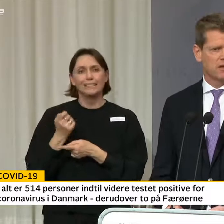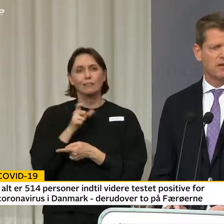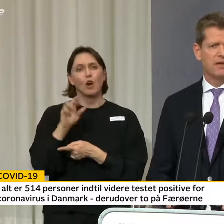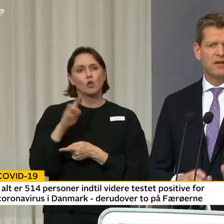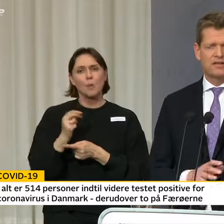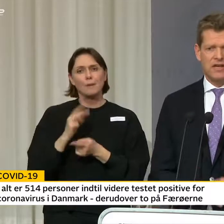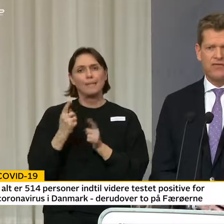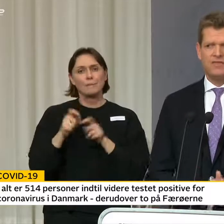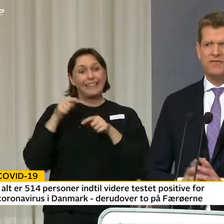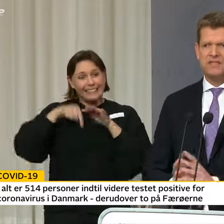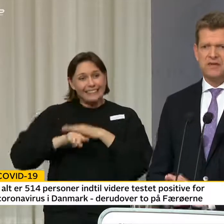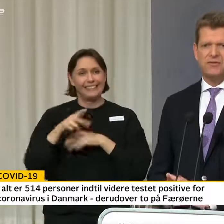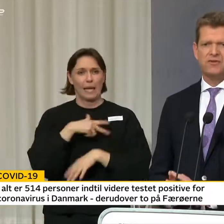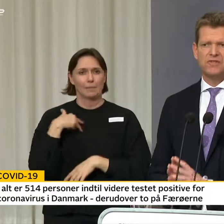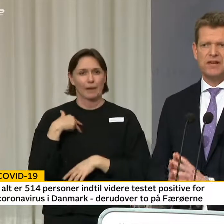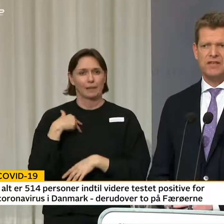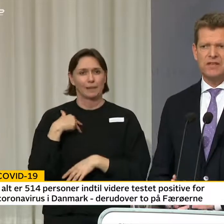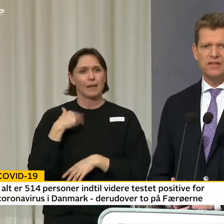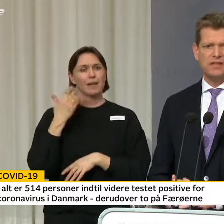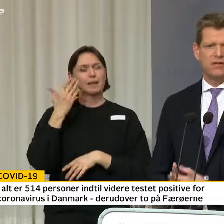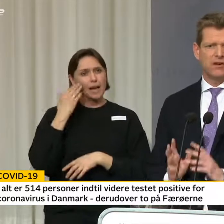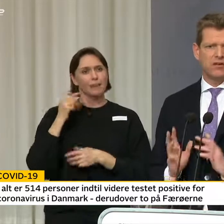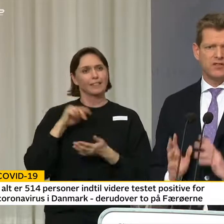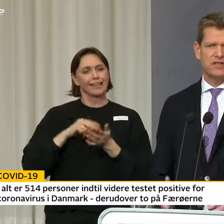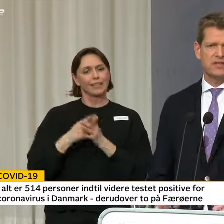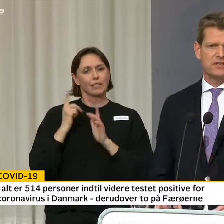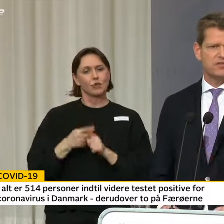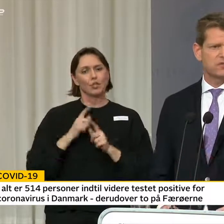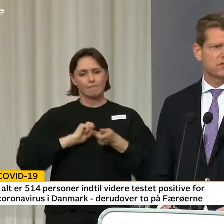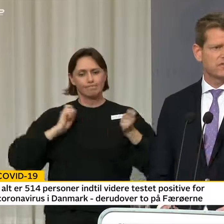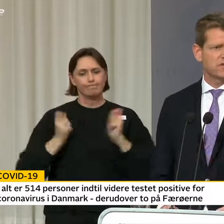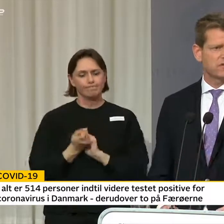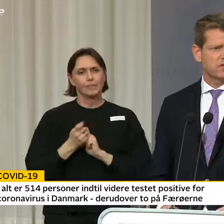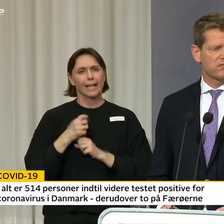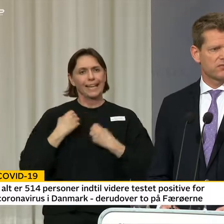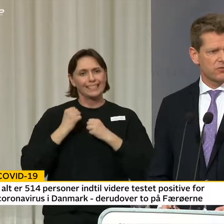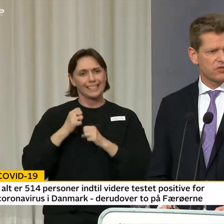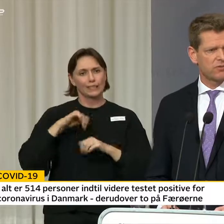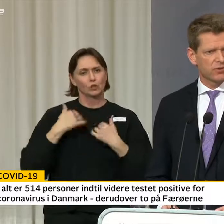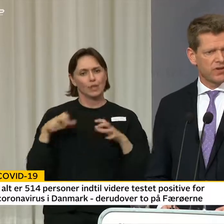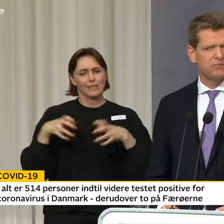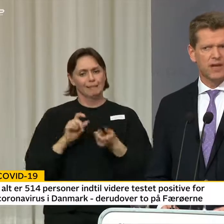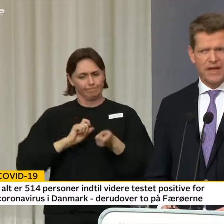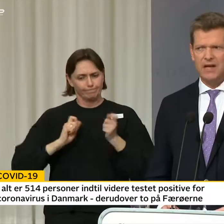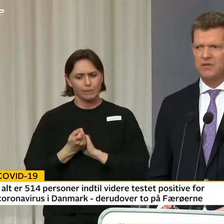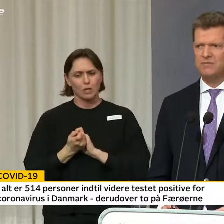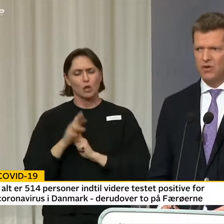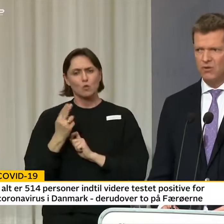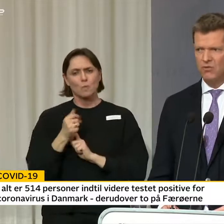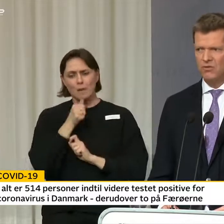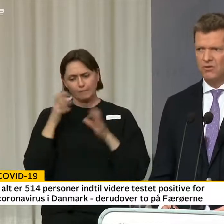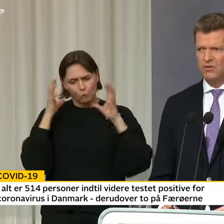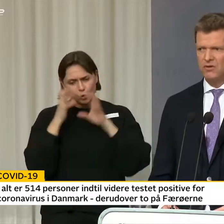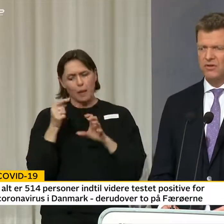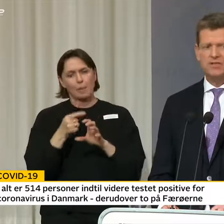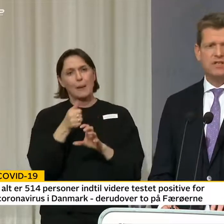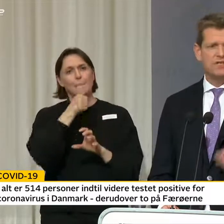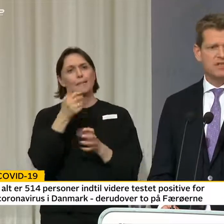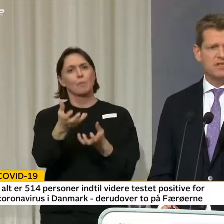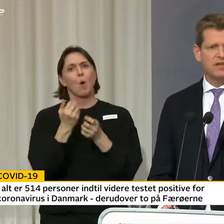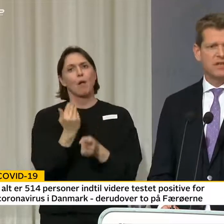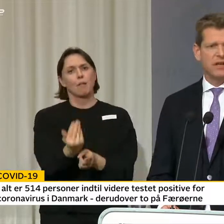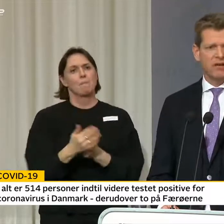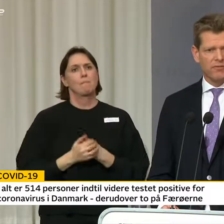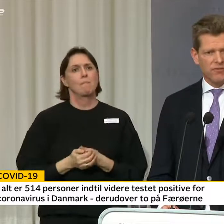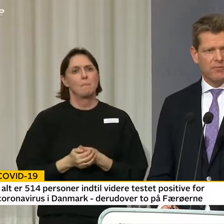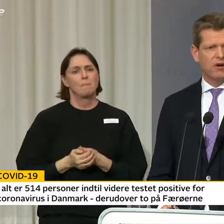Danmark. Derfor skal vi skifte vores strategi og vores indsats i sundhedsvæsenet, så vi fokuserer dem på dem, der har allermest behov. Så det